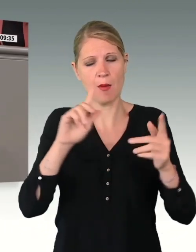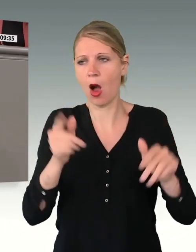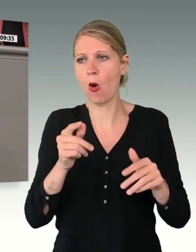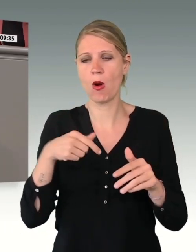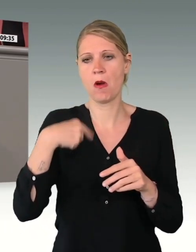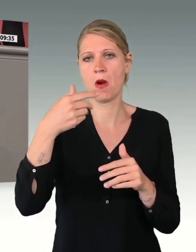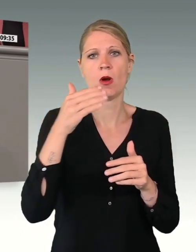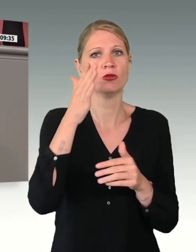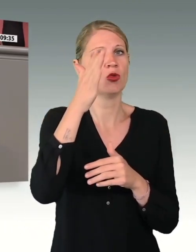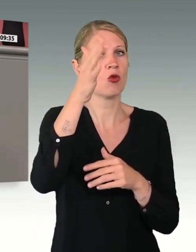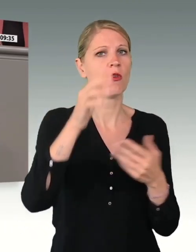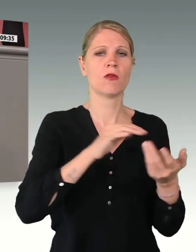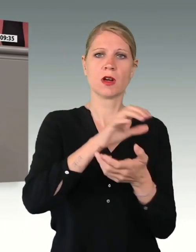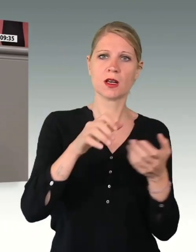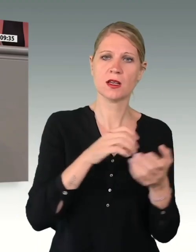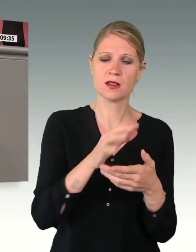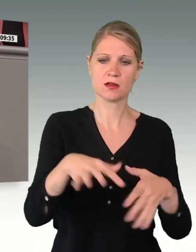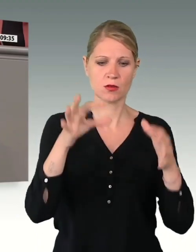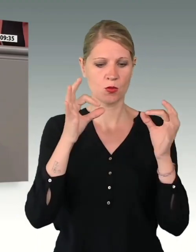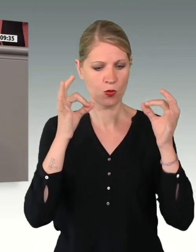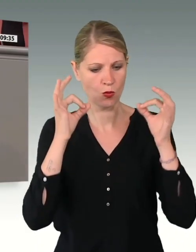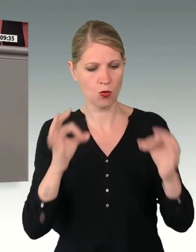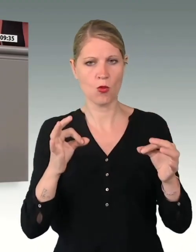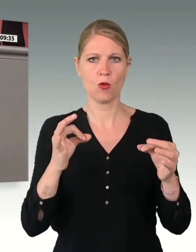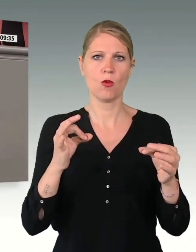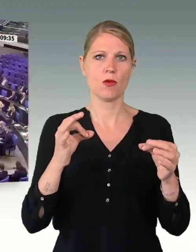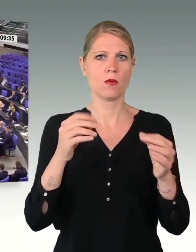morgen gut aufgestellt ist. Dankeschön.